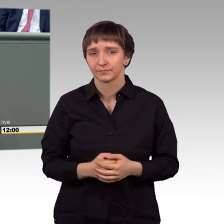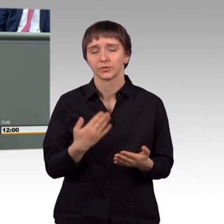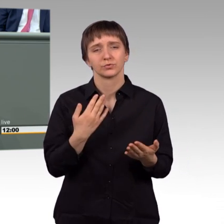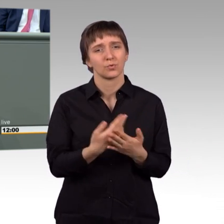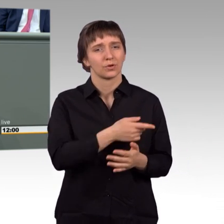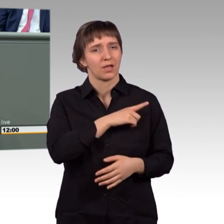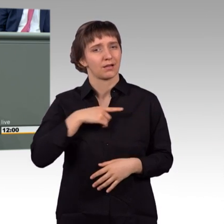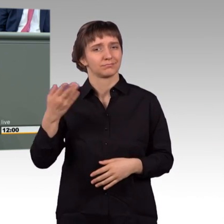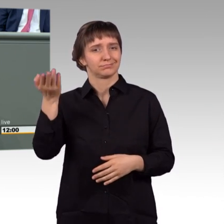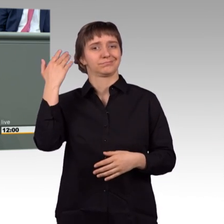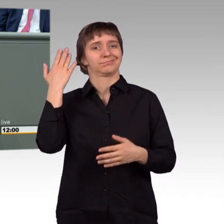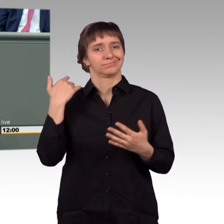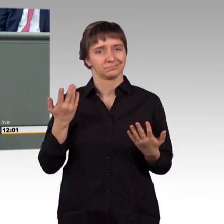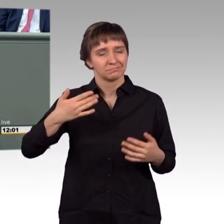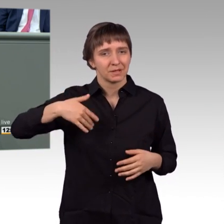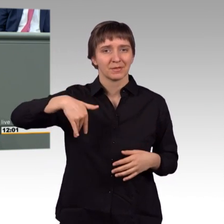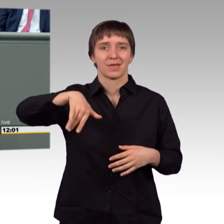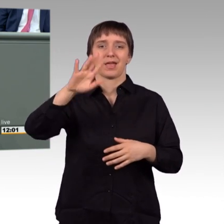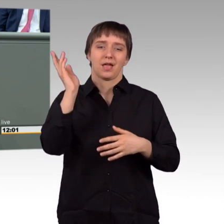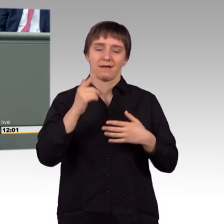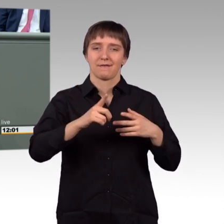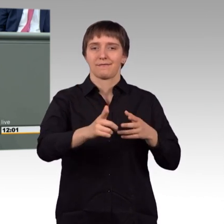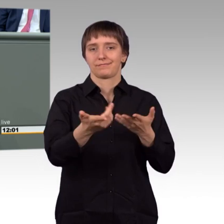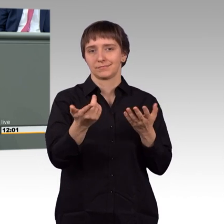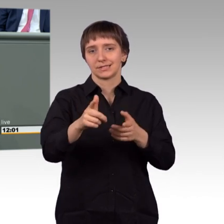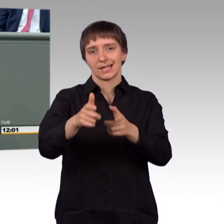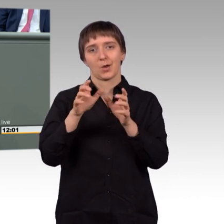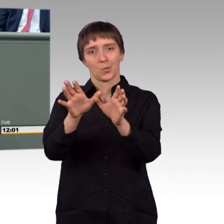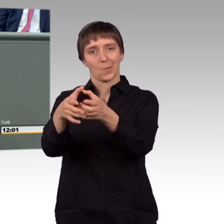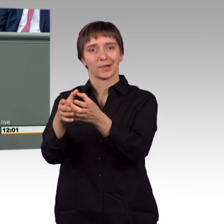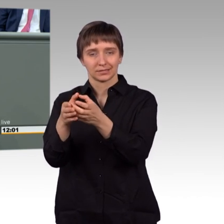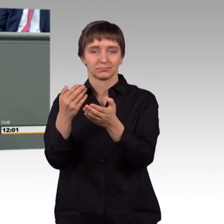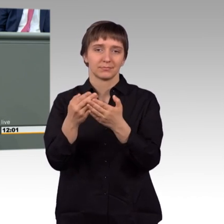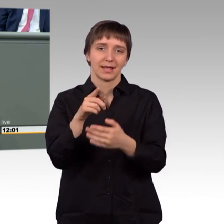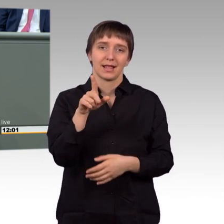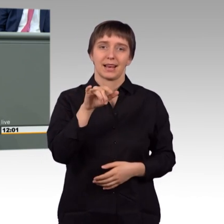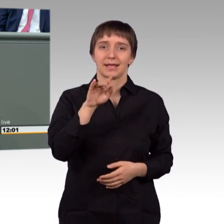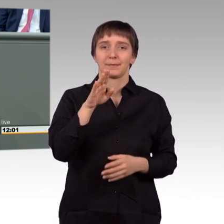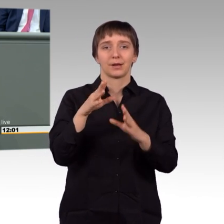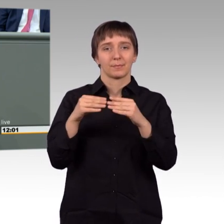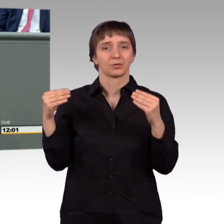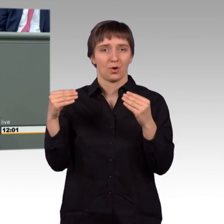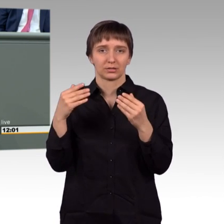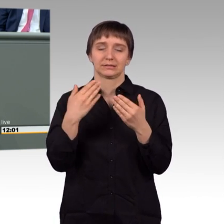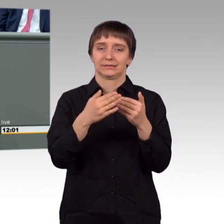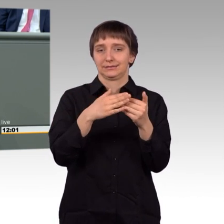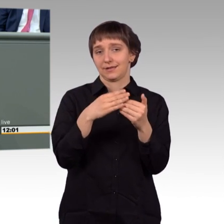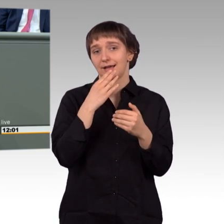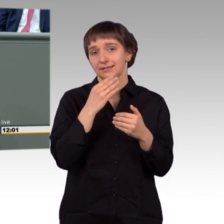Zufluss an Waffen für Terrorgruppen, etwa im Libanon, die gegen Israel operieren, zu,